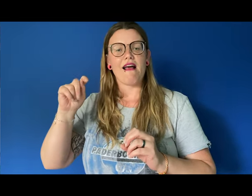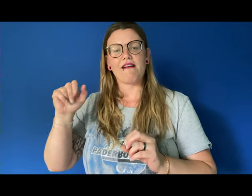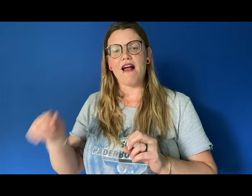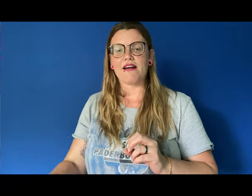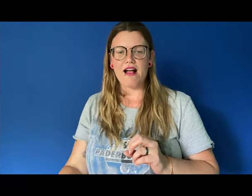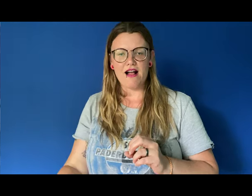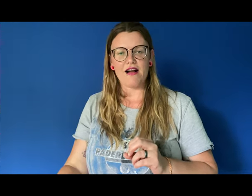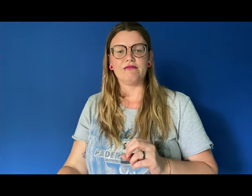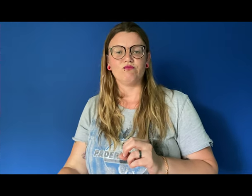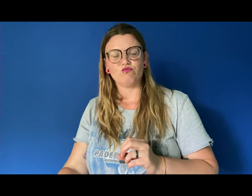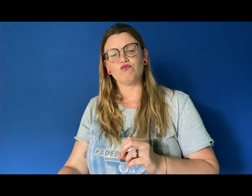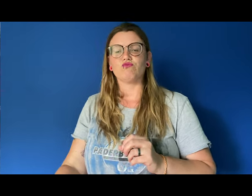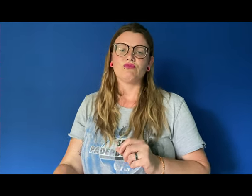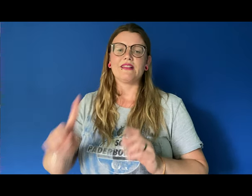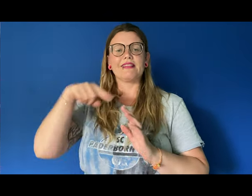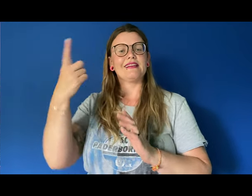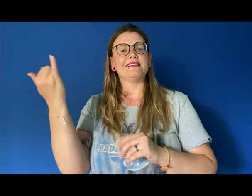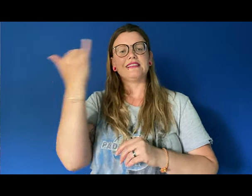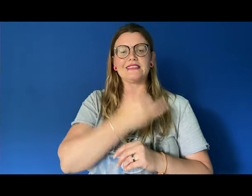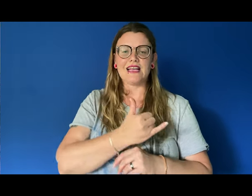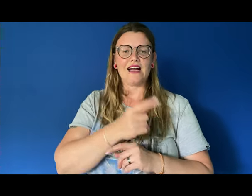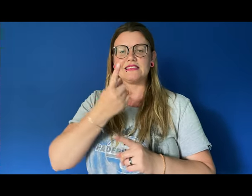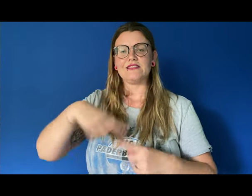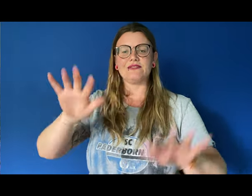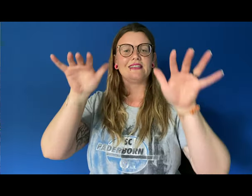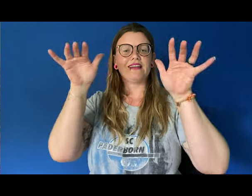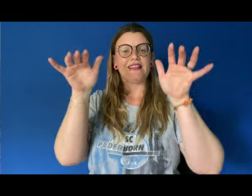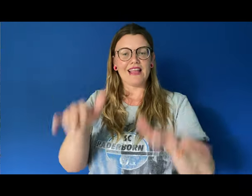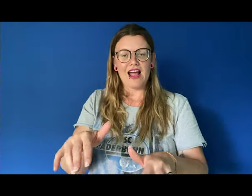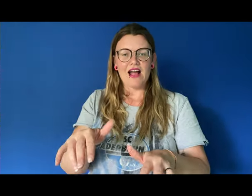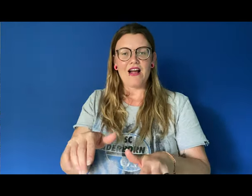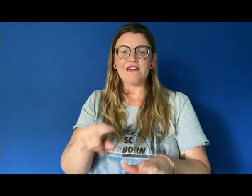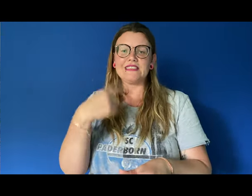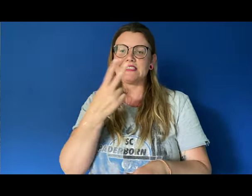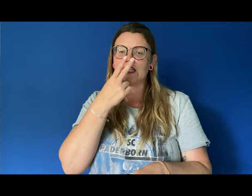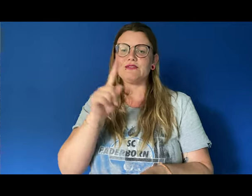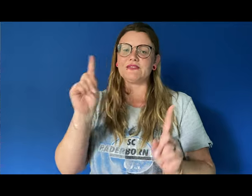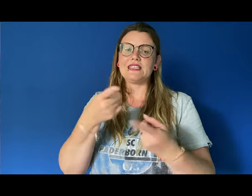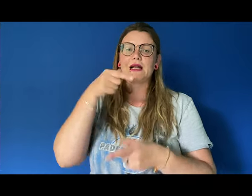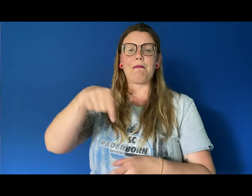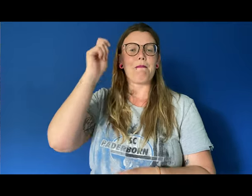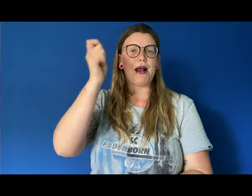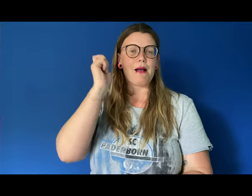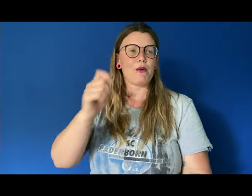sehen